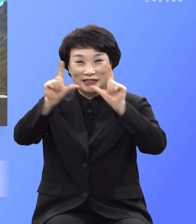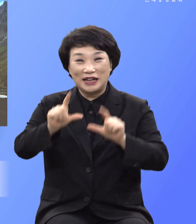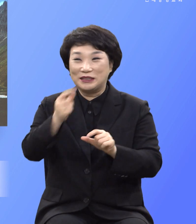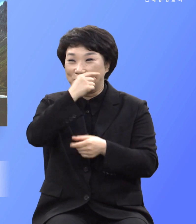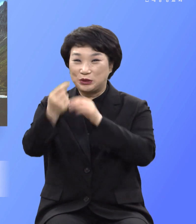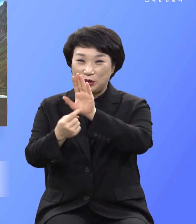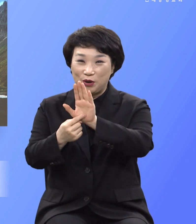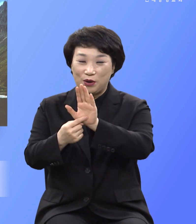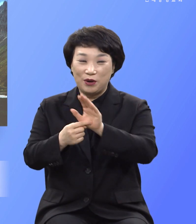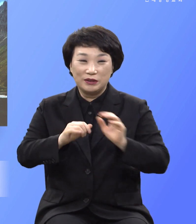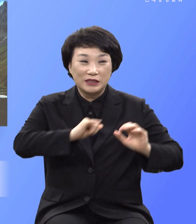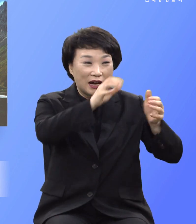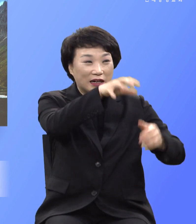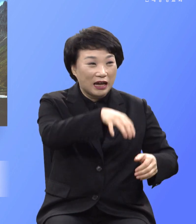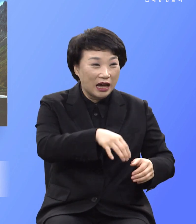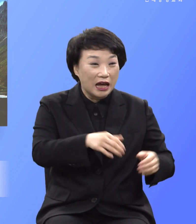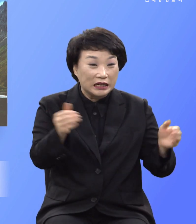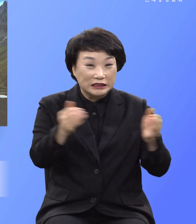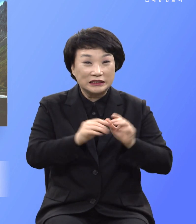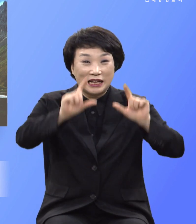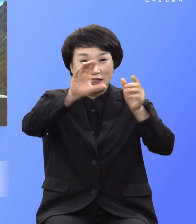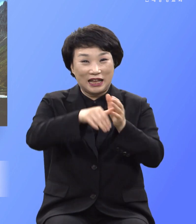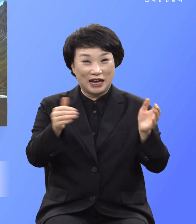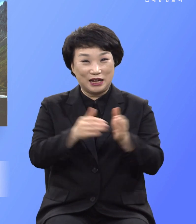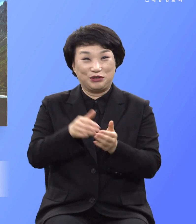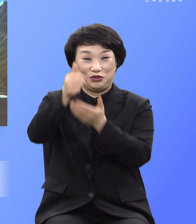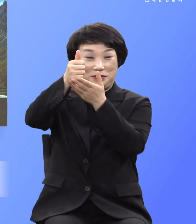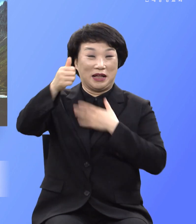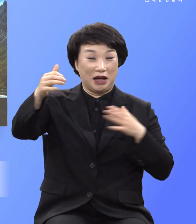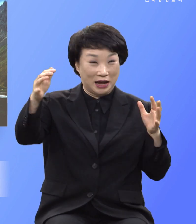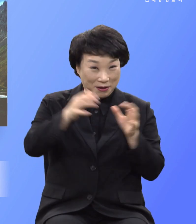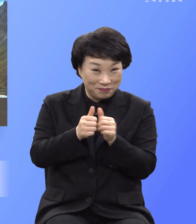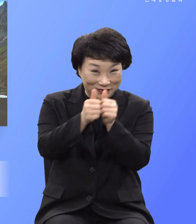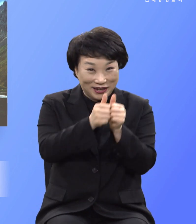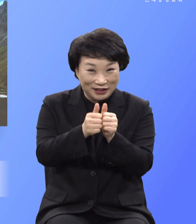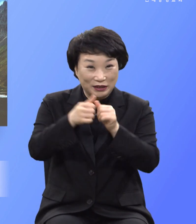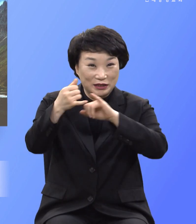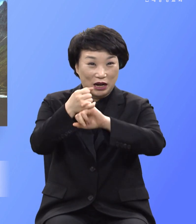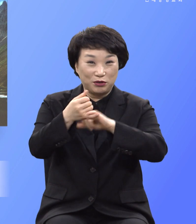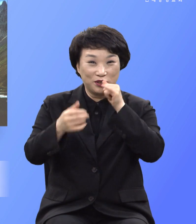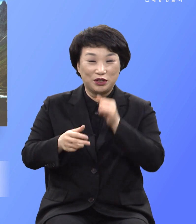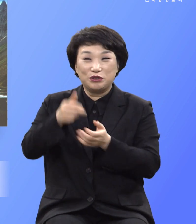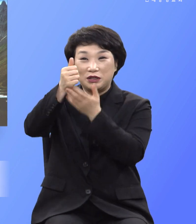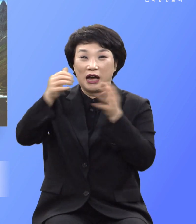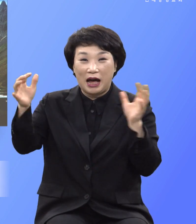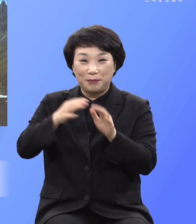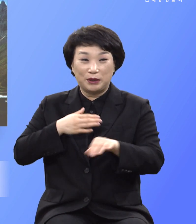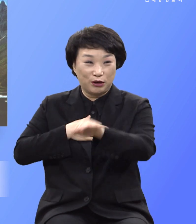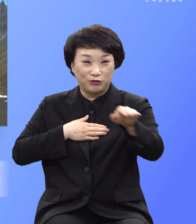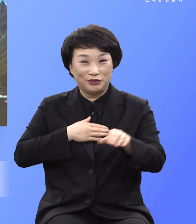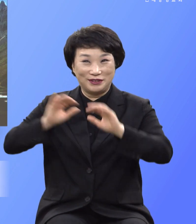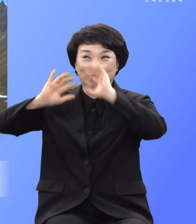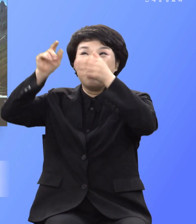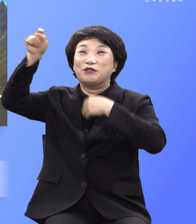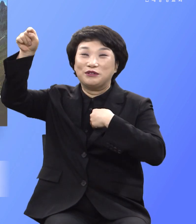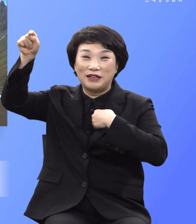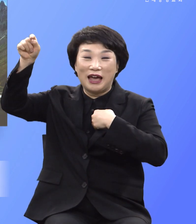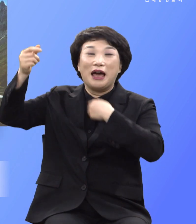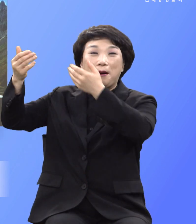세상 끝날까지 함께 하신다고 했더니 주와 함께 하는 자는 바로 천국을 유옥으로 받은 자요